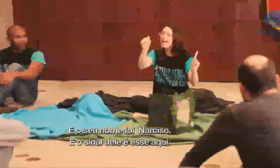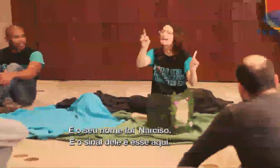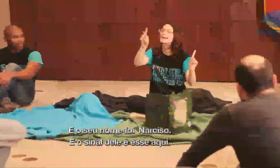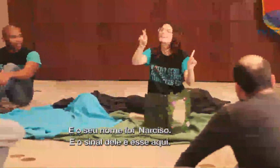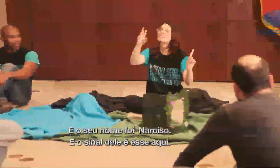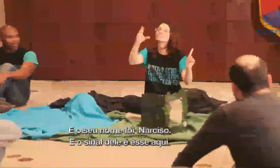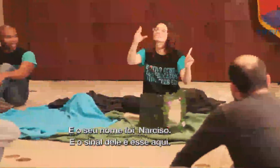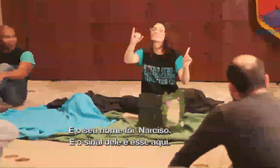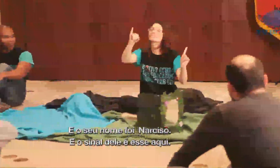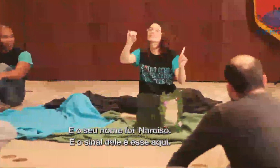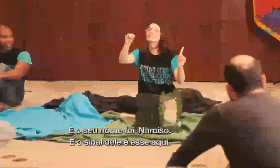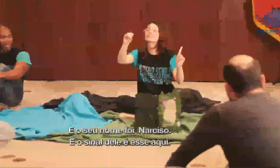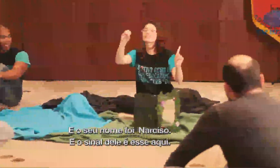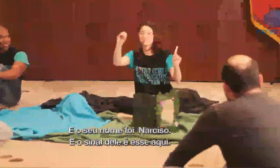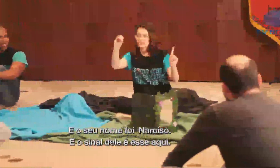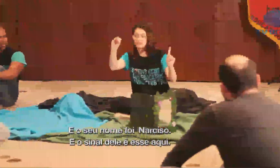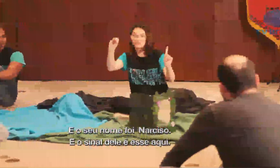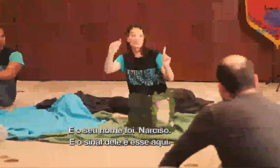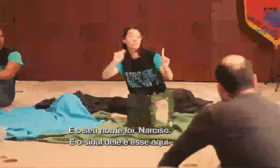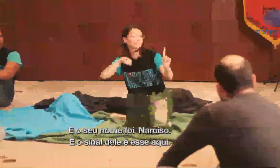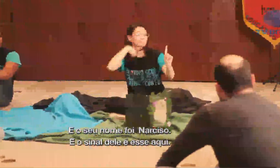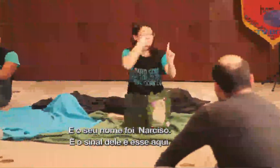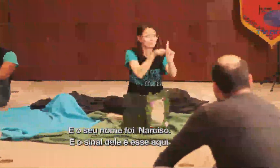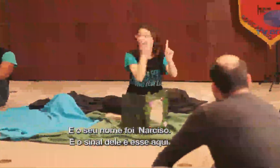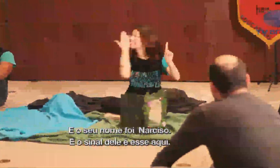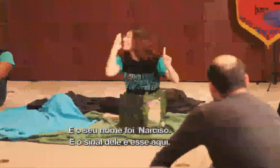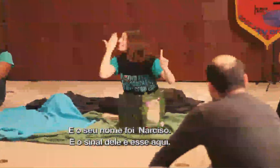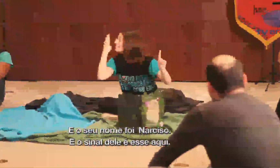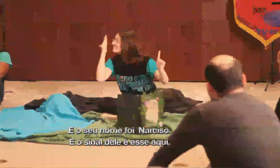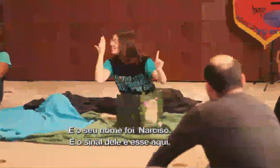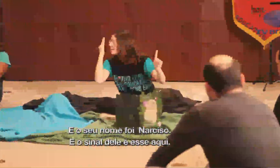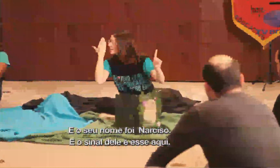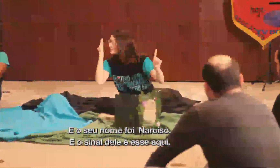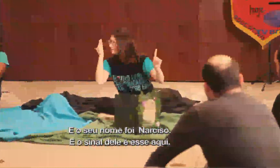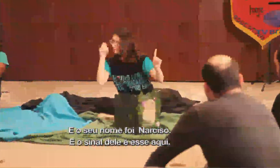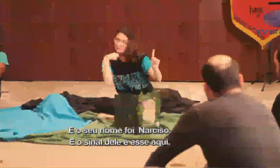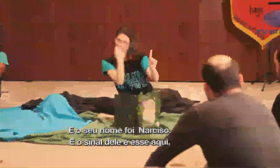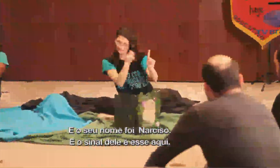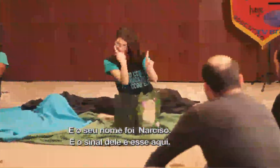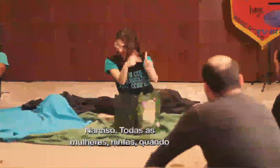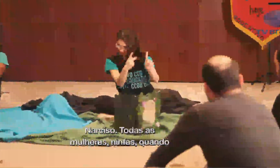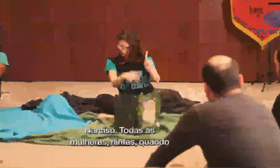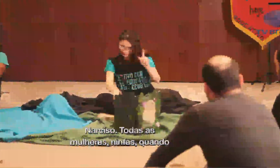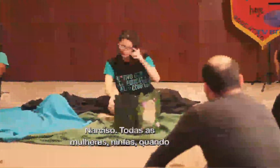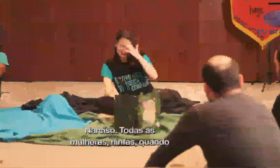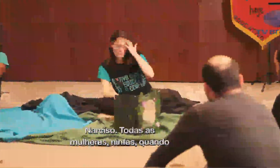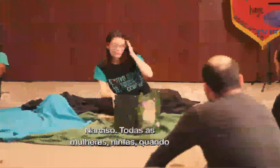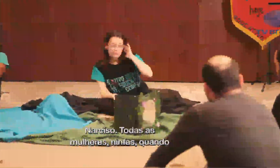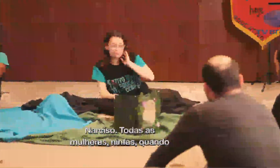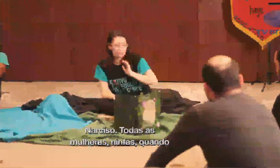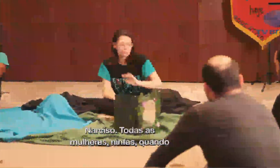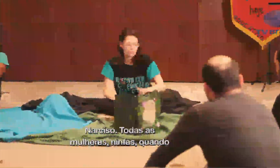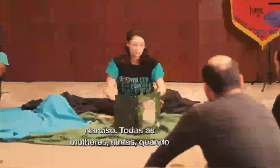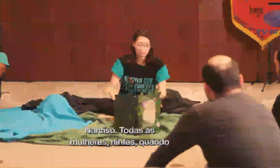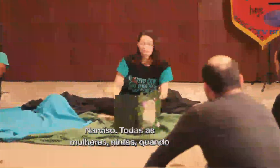foi Narciso. E o sinal dele é este aqui, Narciso. Hora da contação.